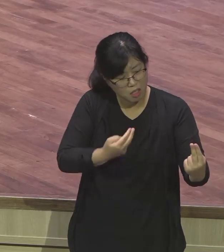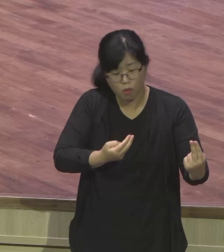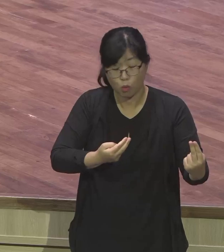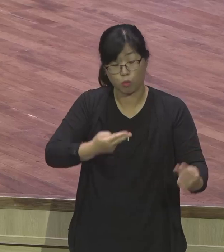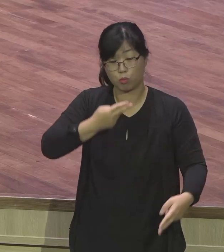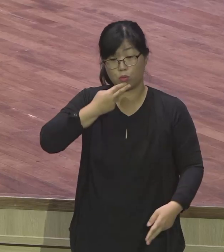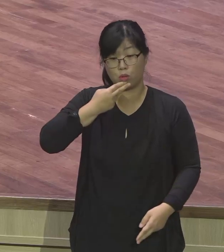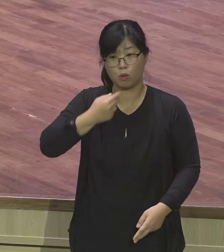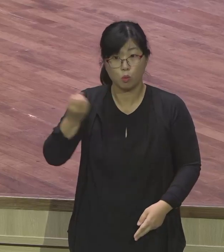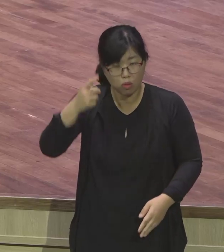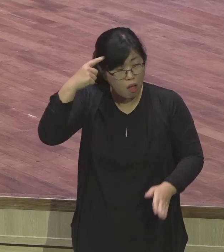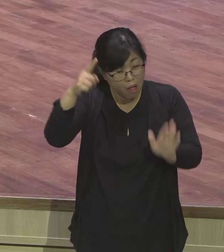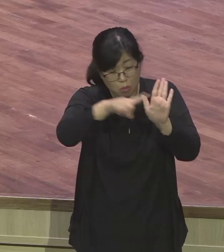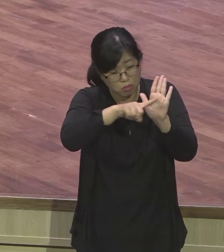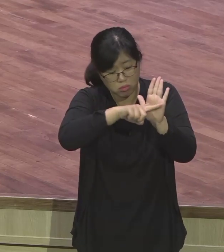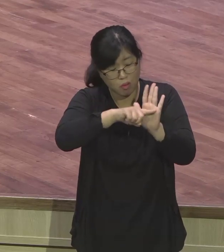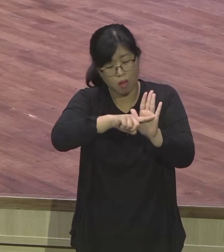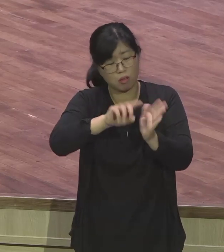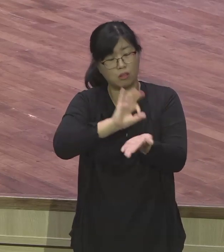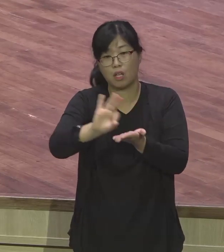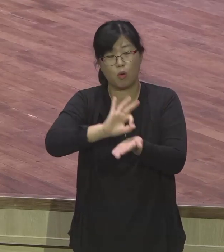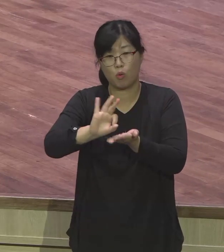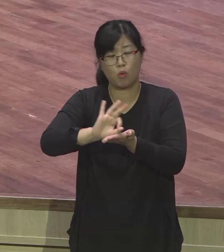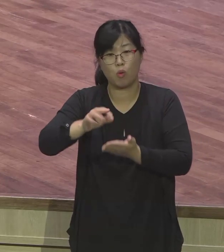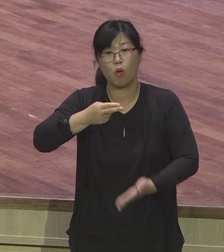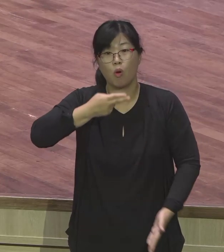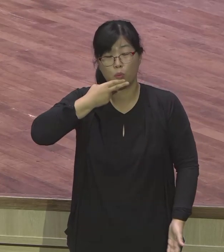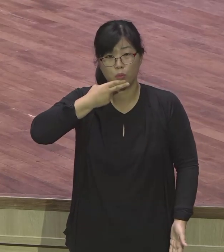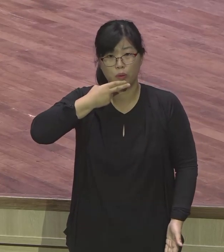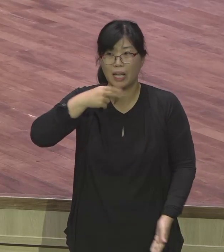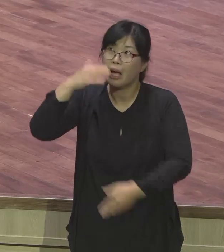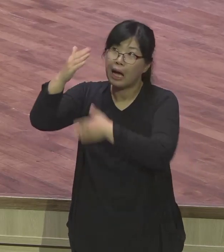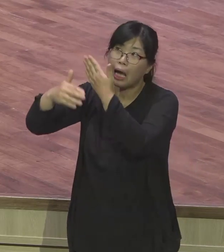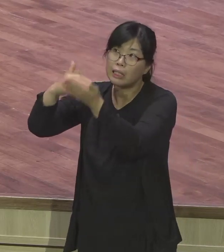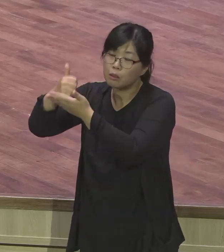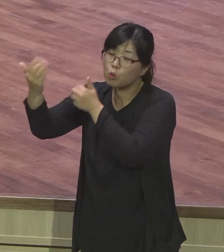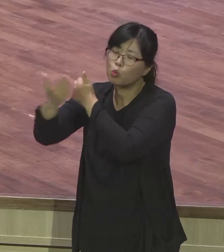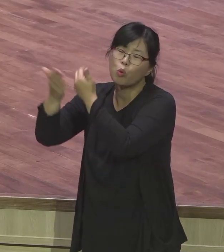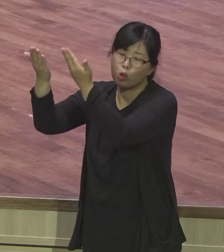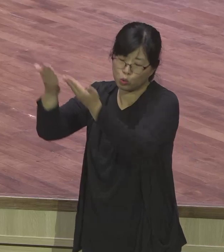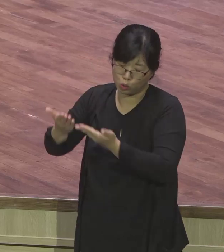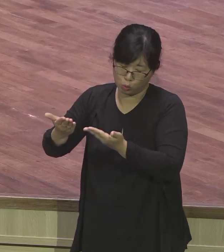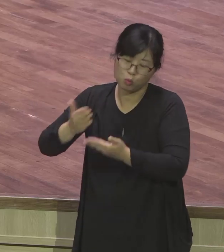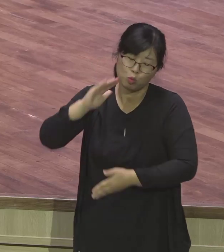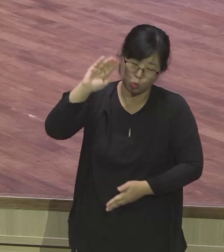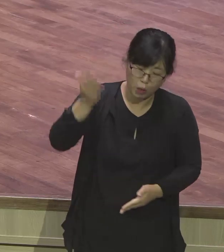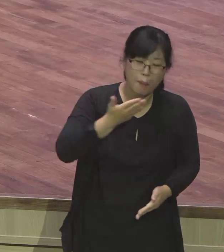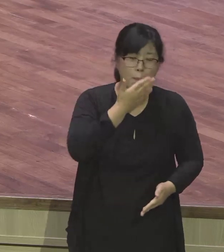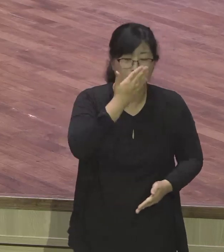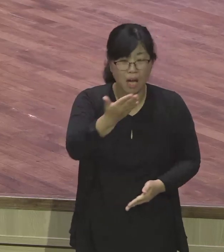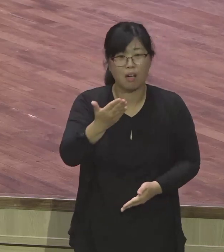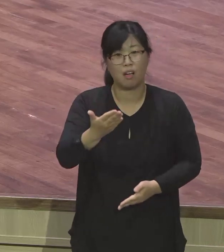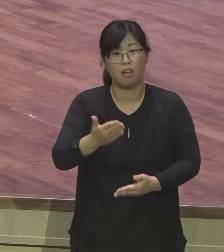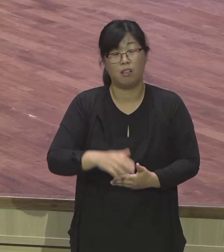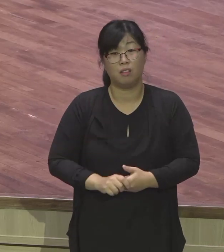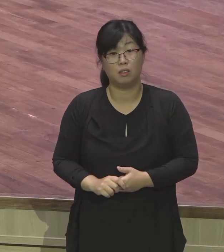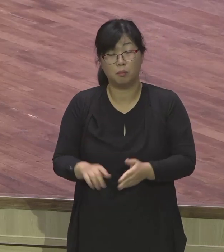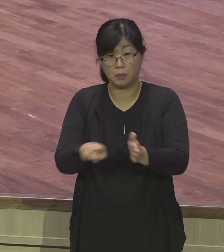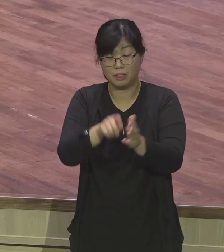우리 신앙생활의 모습이 요셉처럼 돼야 돼요. 우리 함께 고백해봅시다. 모든 것을 하나님께서